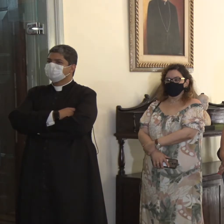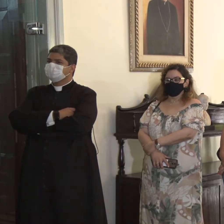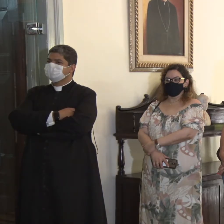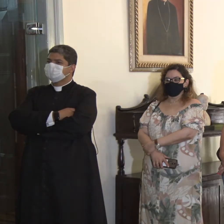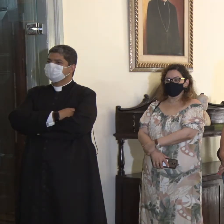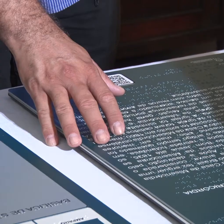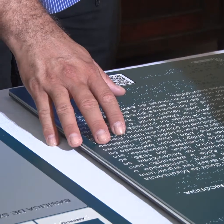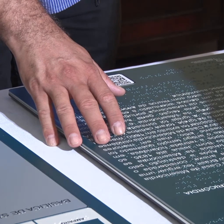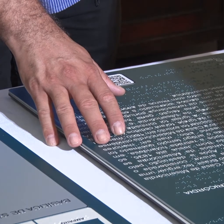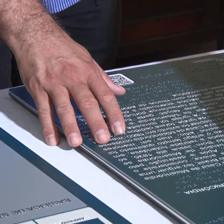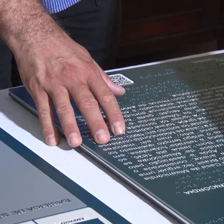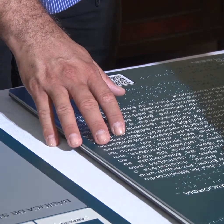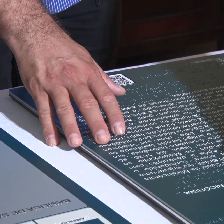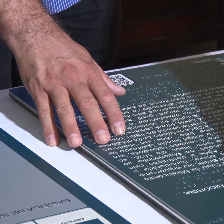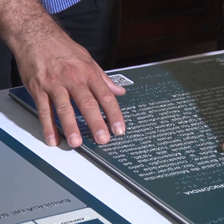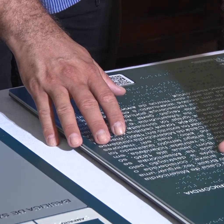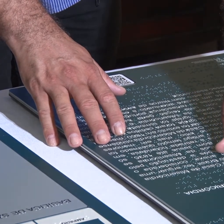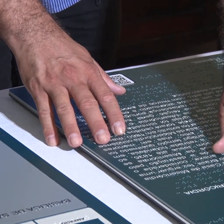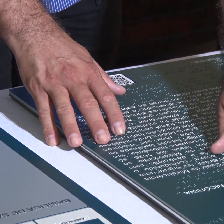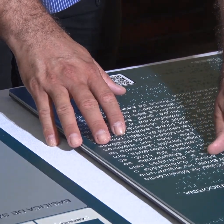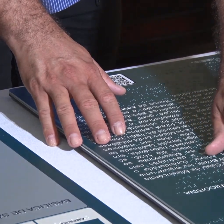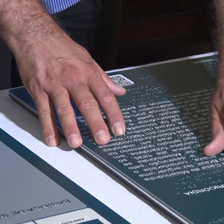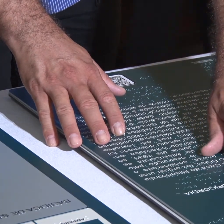Luciana Falcão, para a Rede Vida de Televisão.